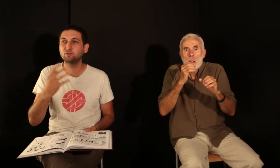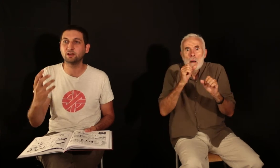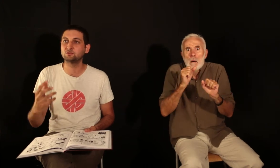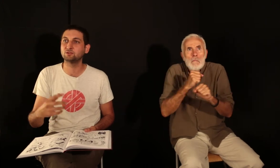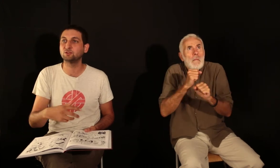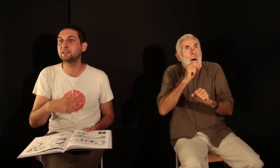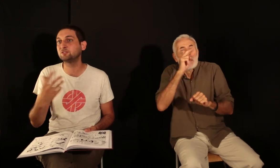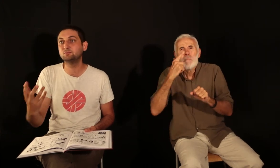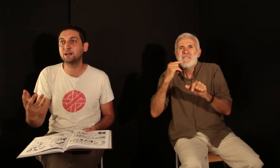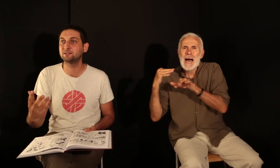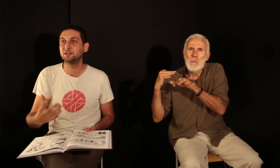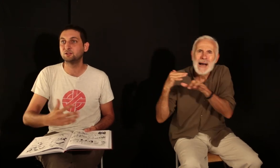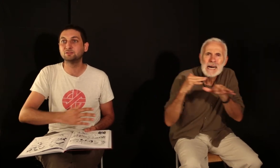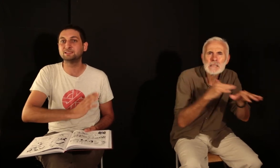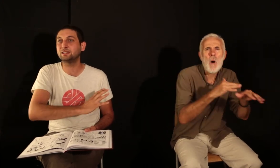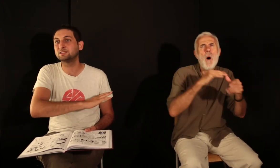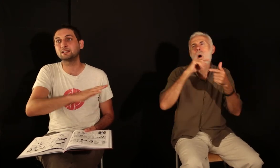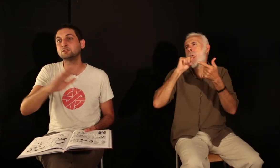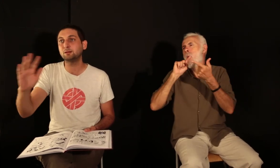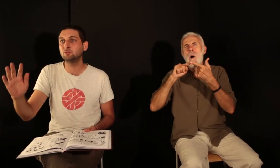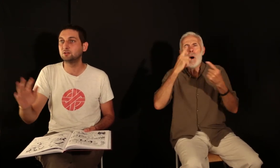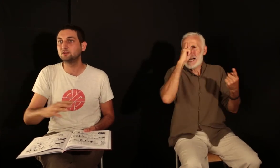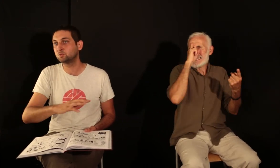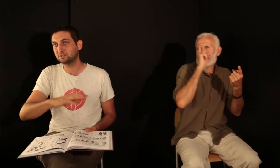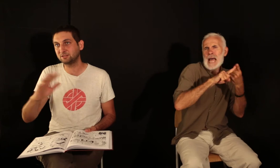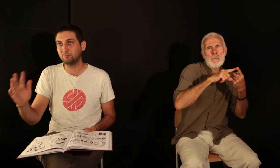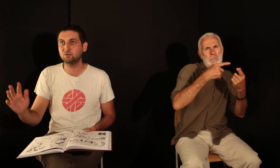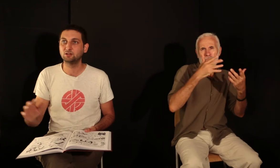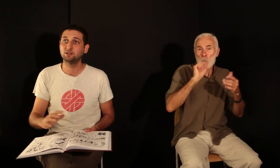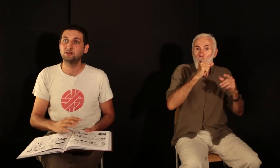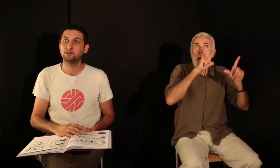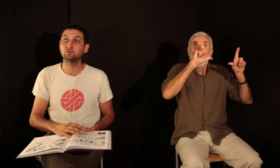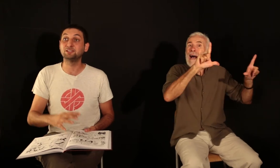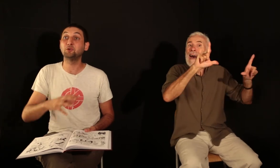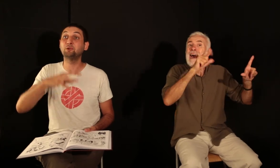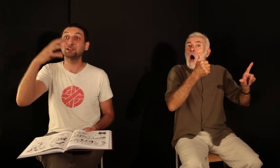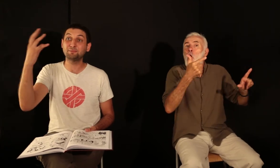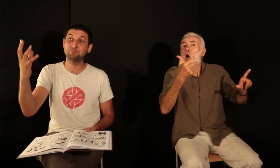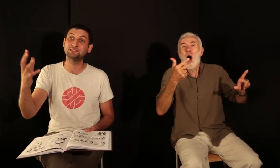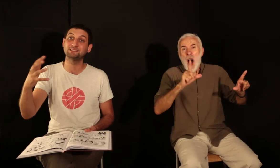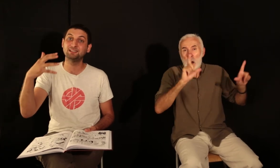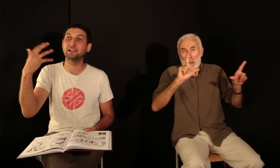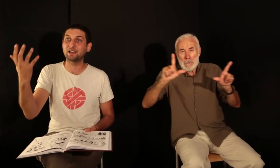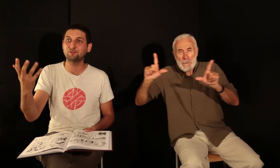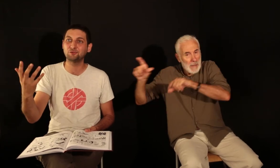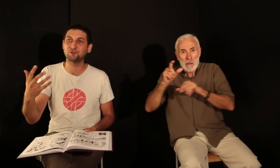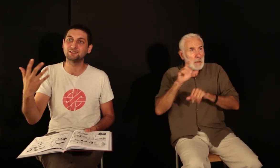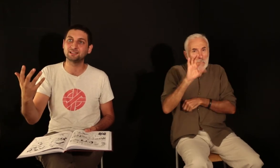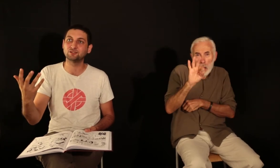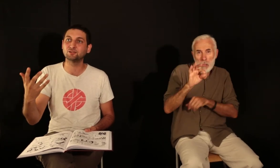Ouverture, sur Harriet Tubman, donc des séries de 50 tableaux, 60 tableaux, donc qui reprendraient un petit peu cette idée de la gravure des années 30,